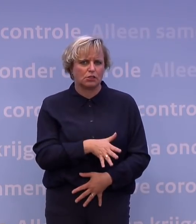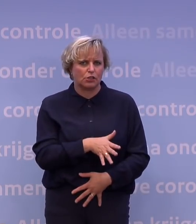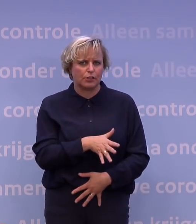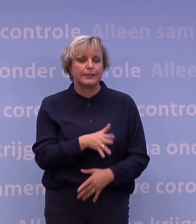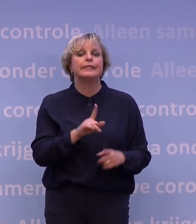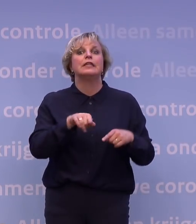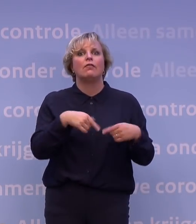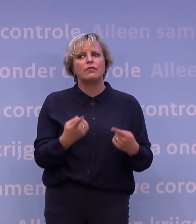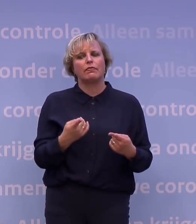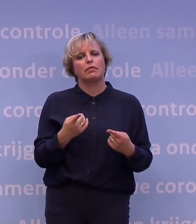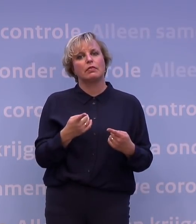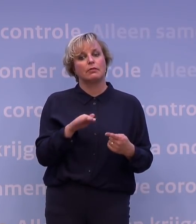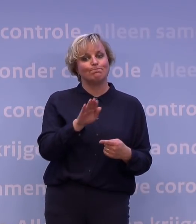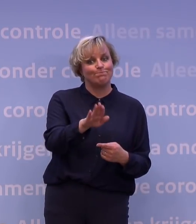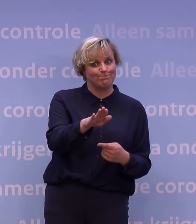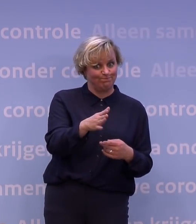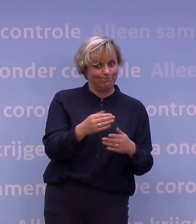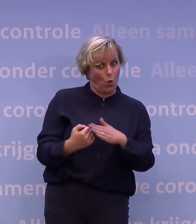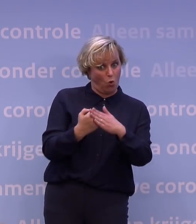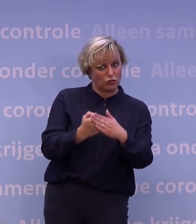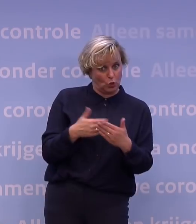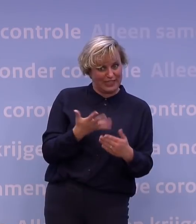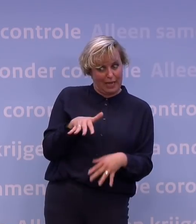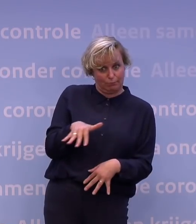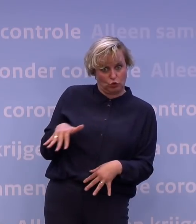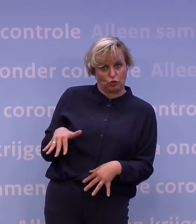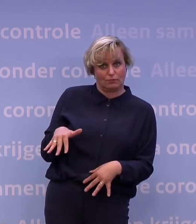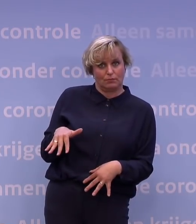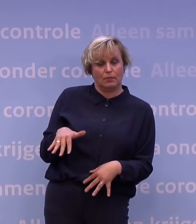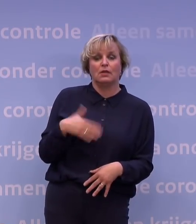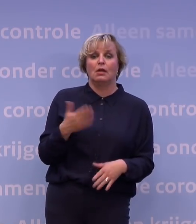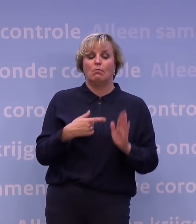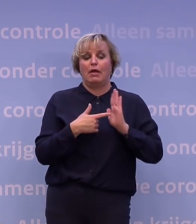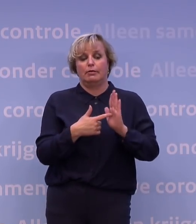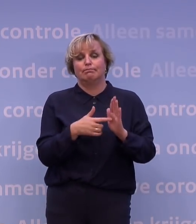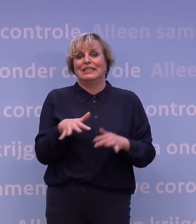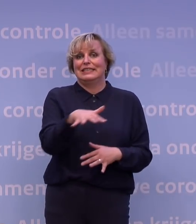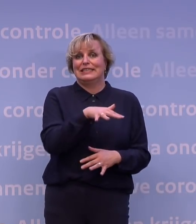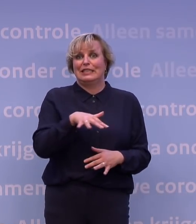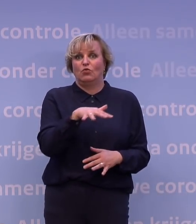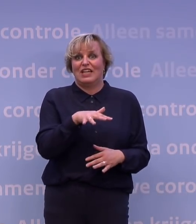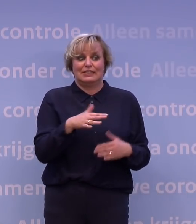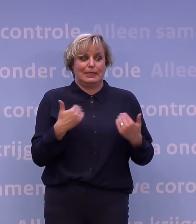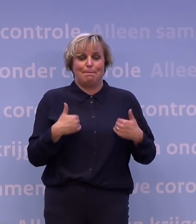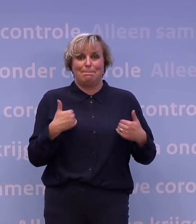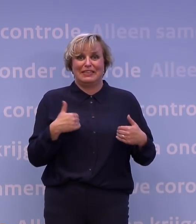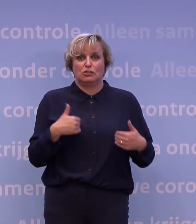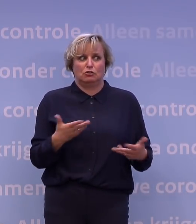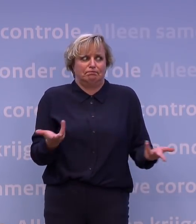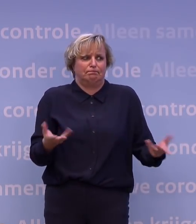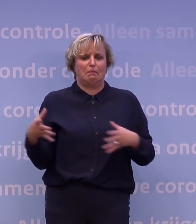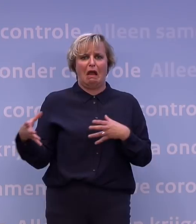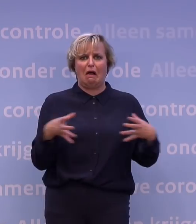kwestie van mensen op ondersteuning wijzen. Als het gaat om situaties waarbij mensen eigenlijk onvoldoende begrijpen wat die